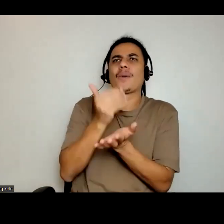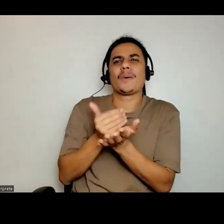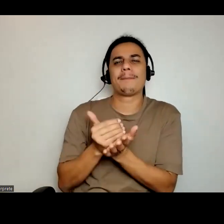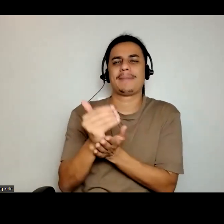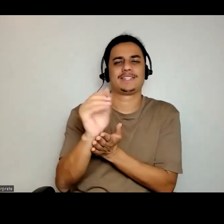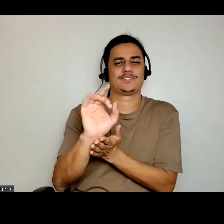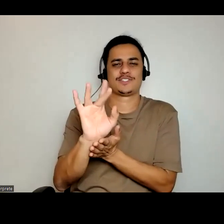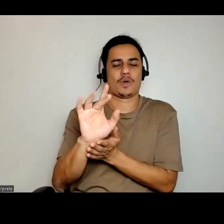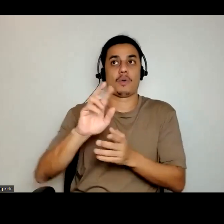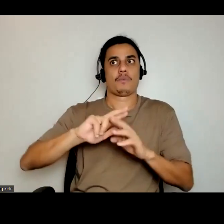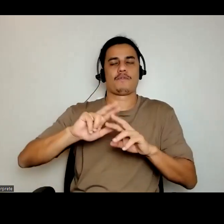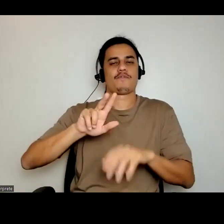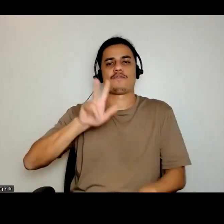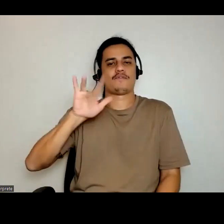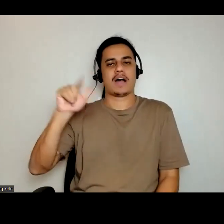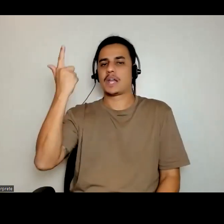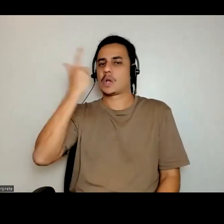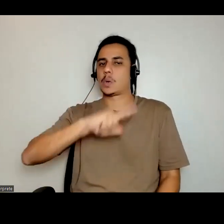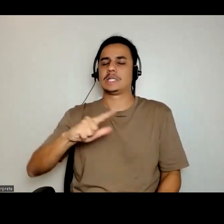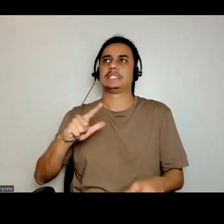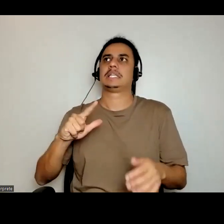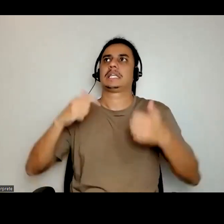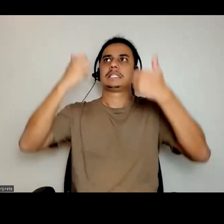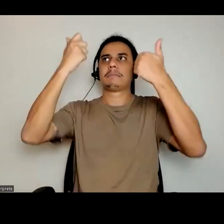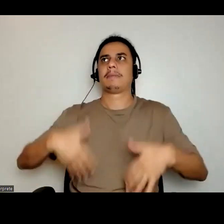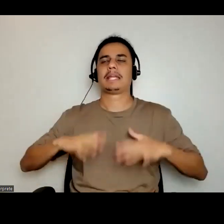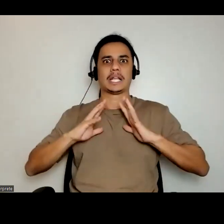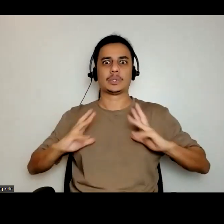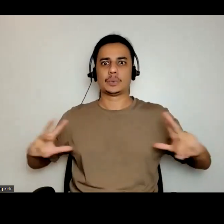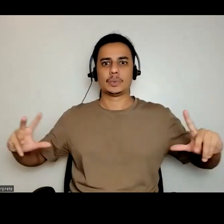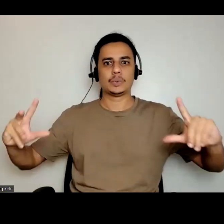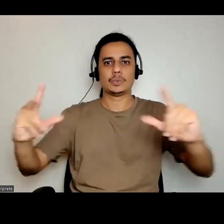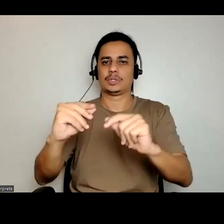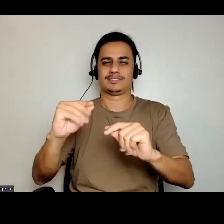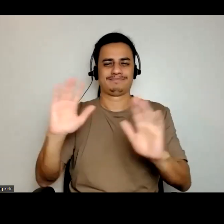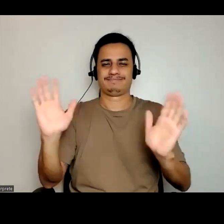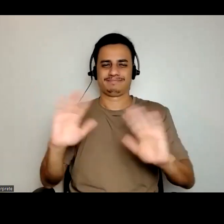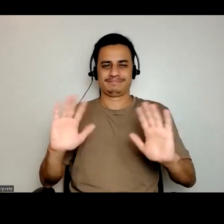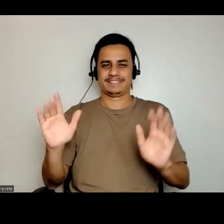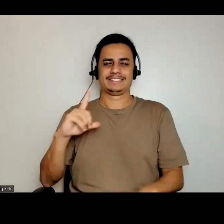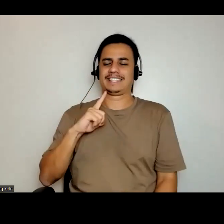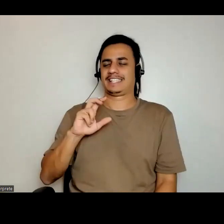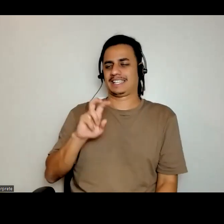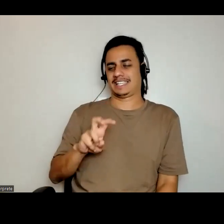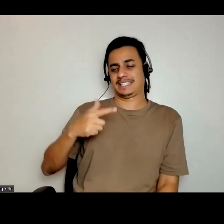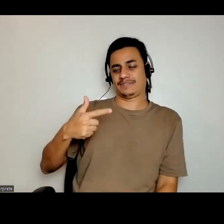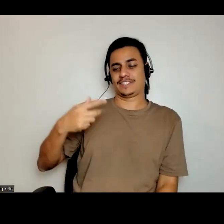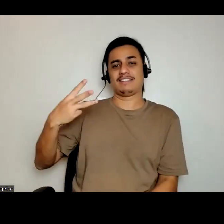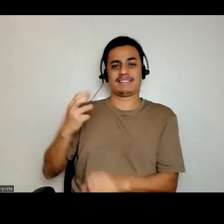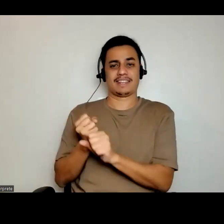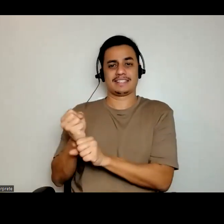de fato tentar essencializar tudo que é possível diante de 523 anos de presença